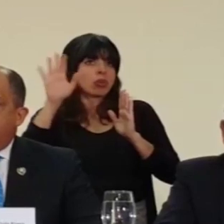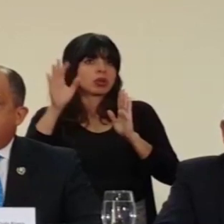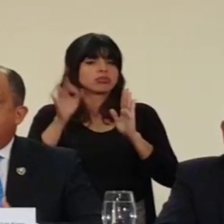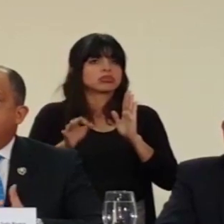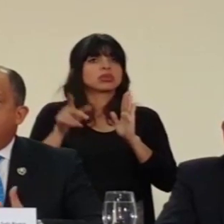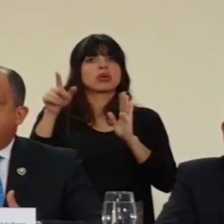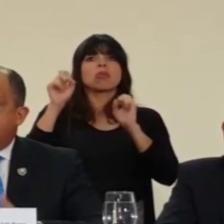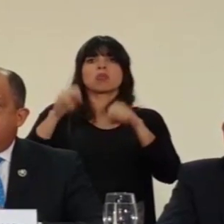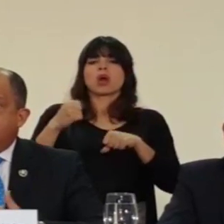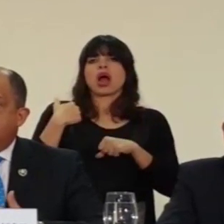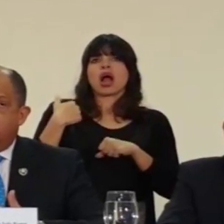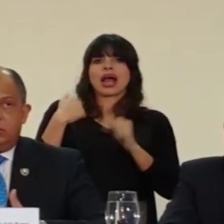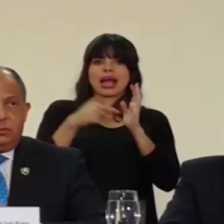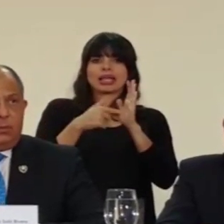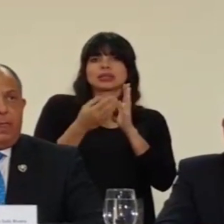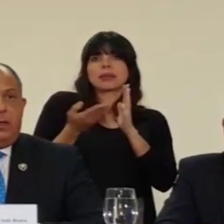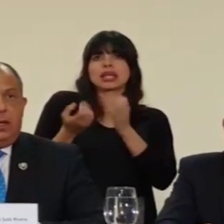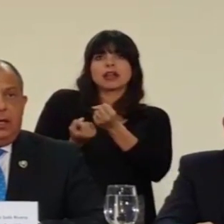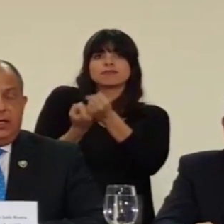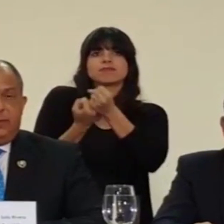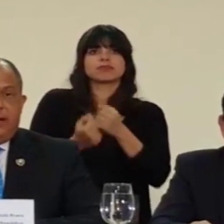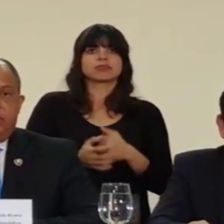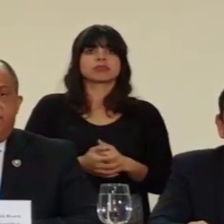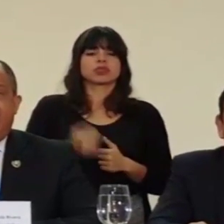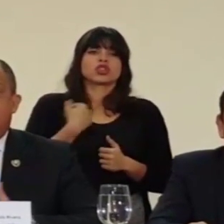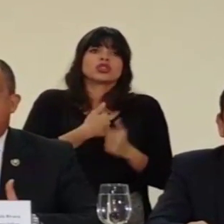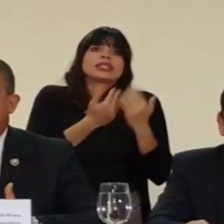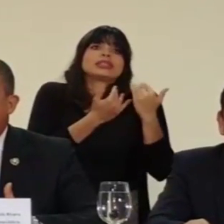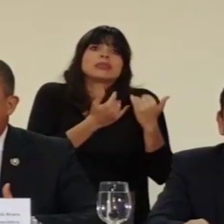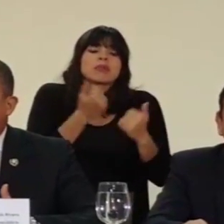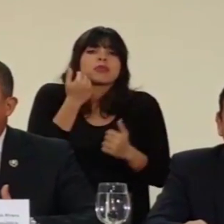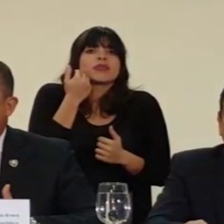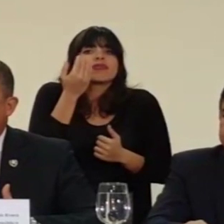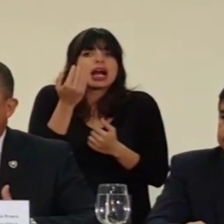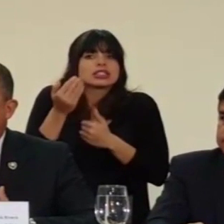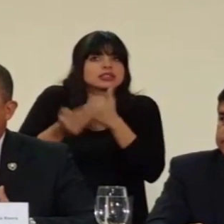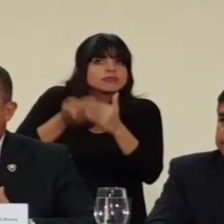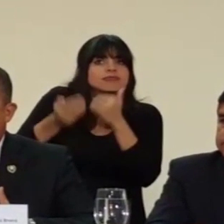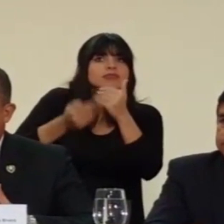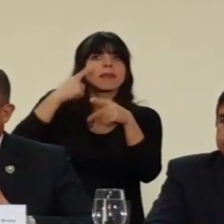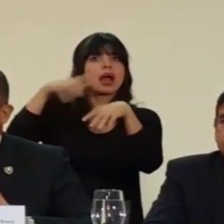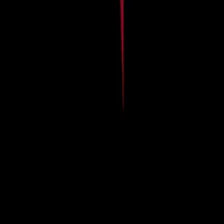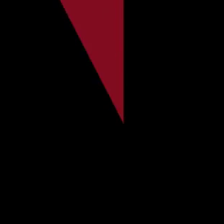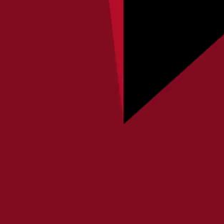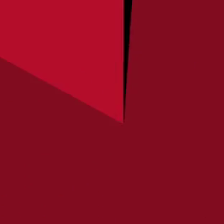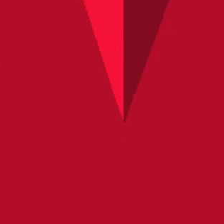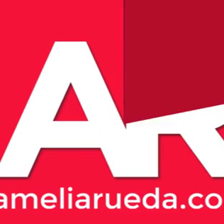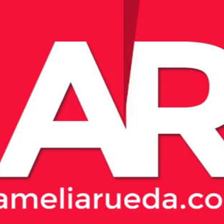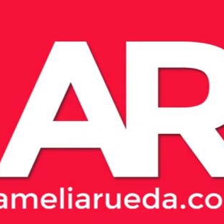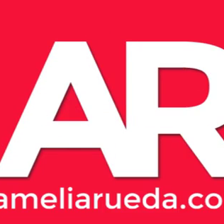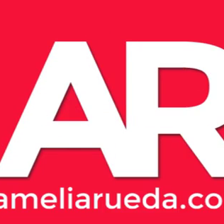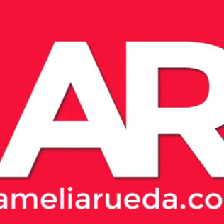ellos puedan tener este insumo y que esperamos facilite la toma de decisiones respecto a la base de datos y